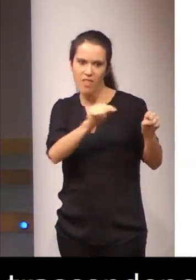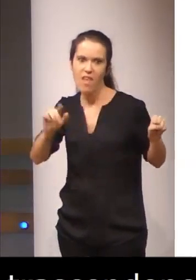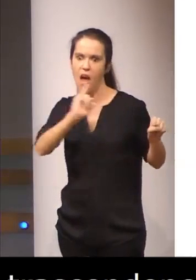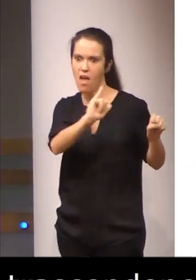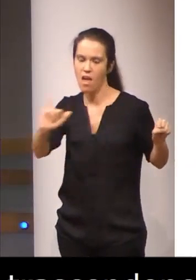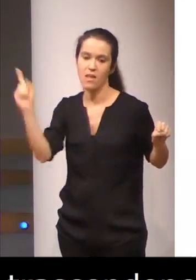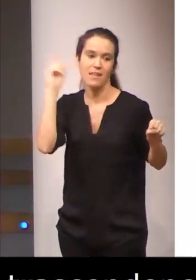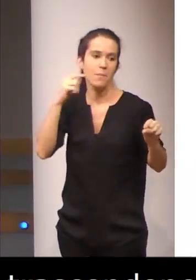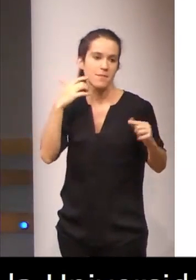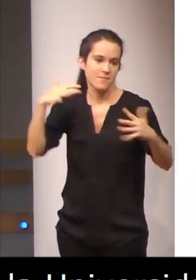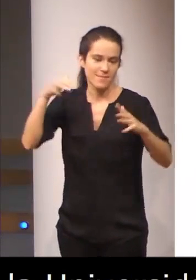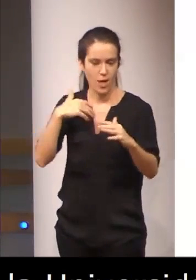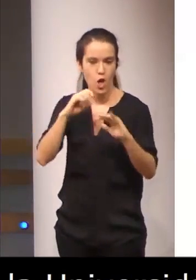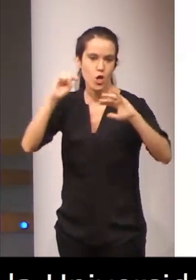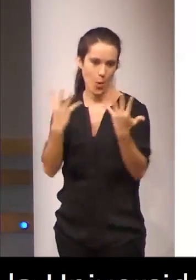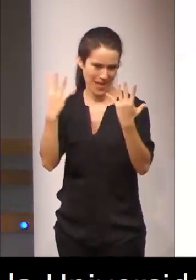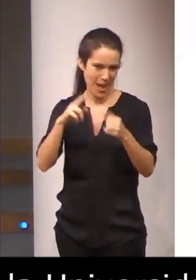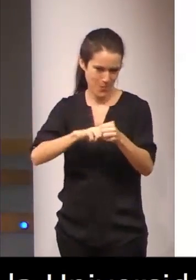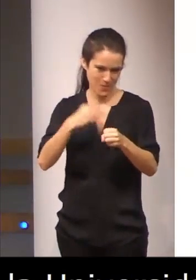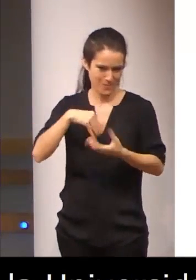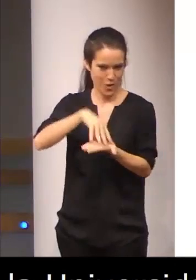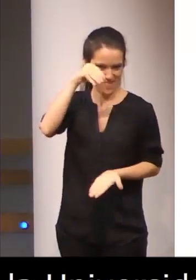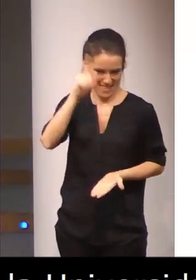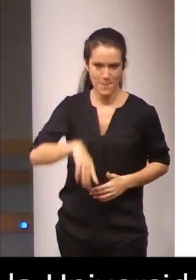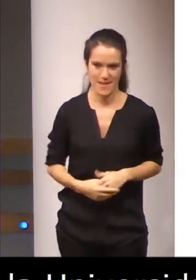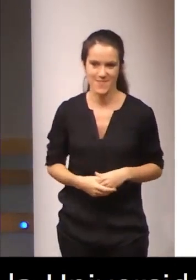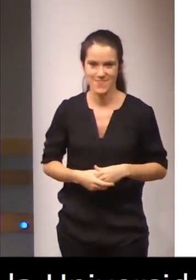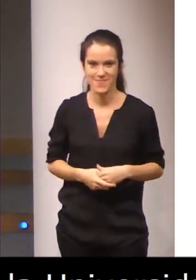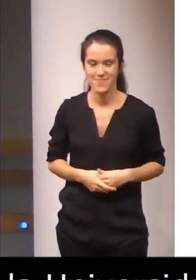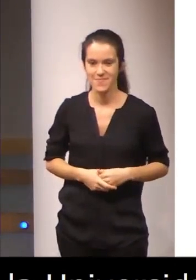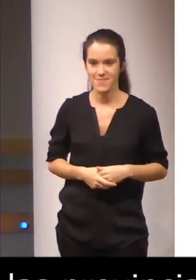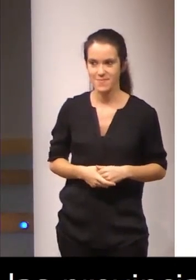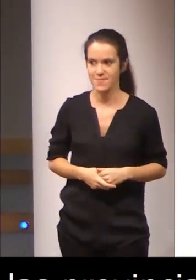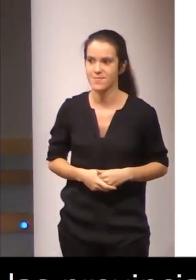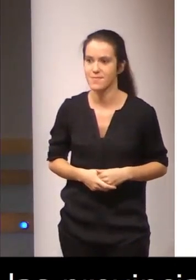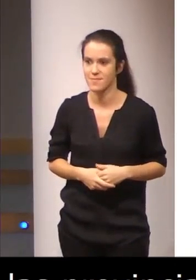hipotética novena provincia también. Bueno, brevemente, síntesis.